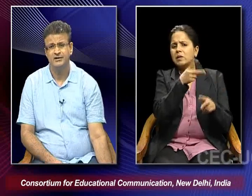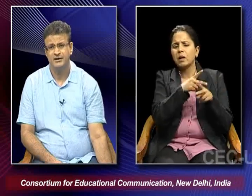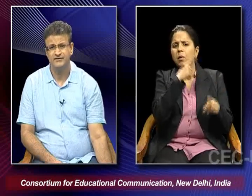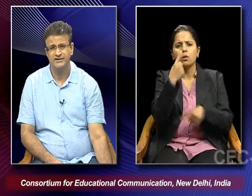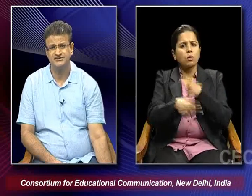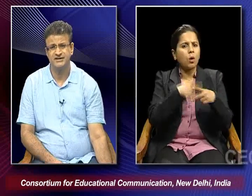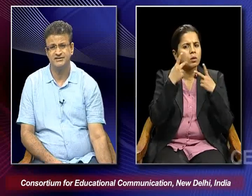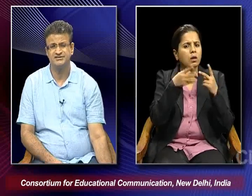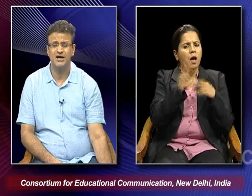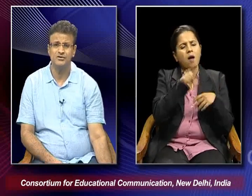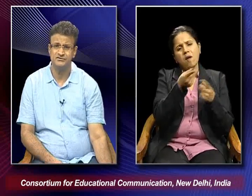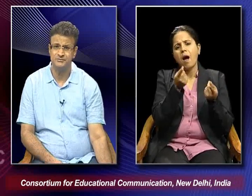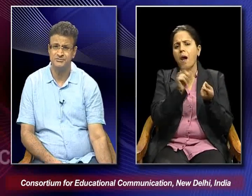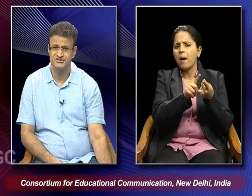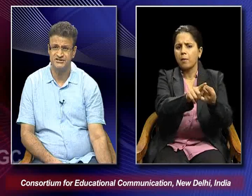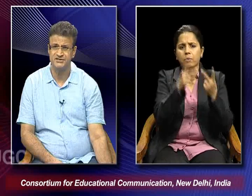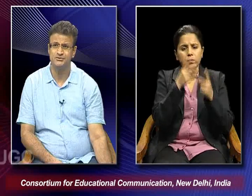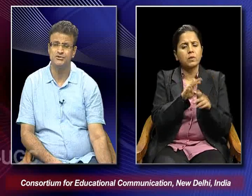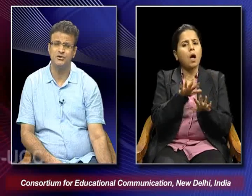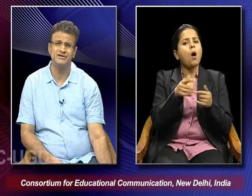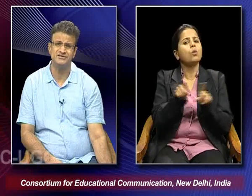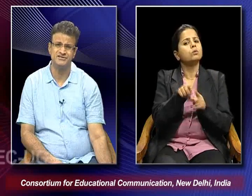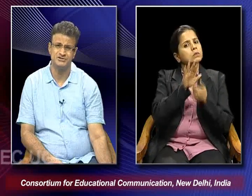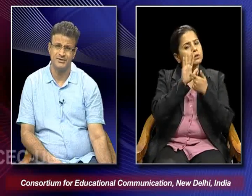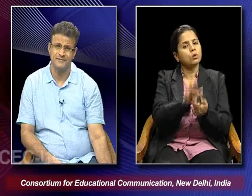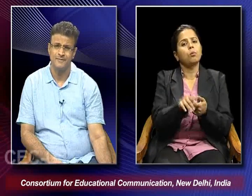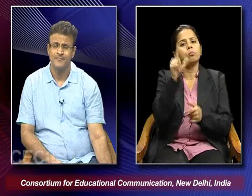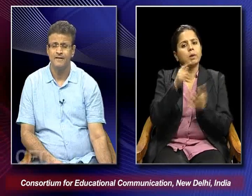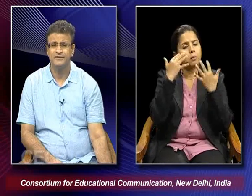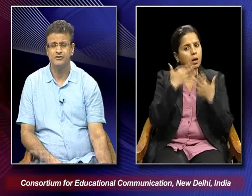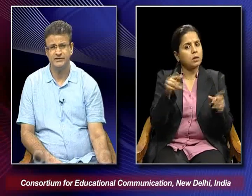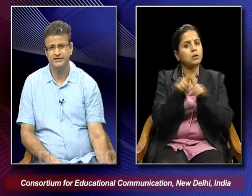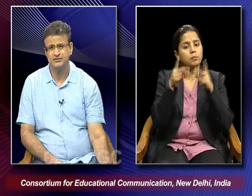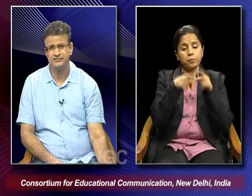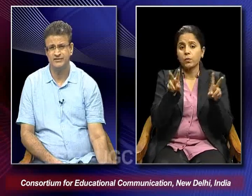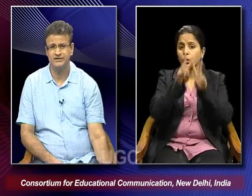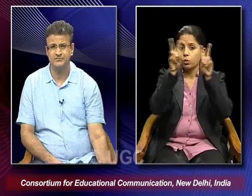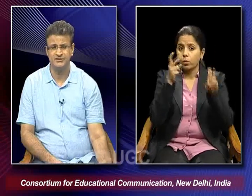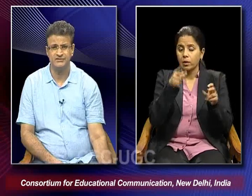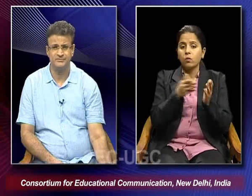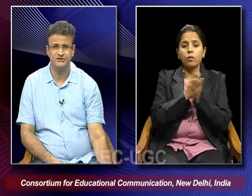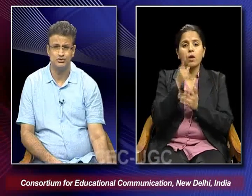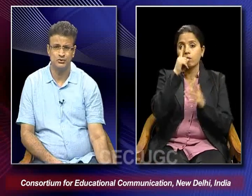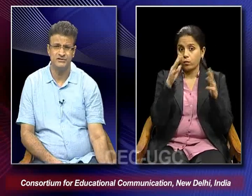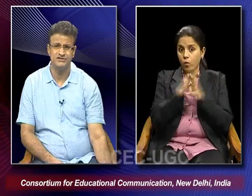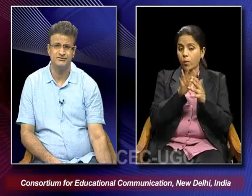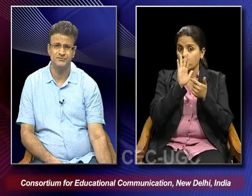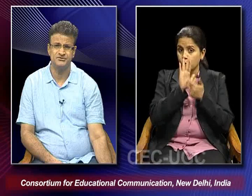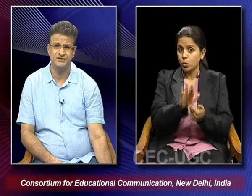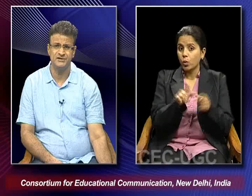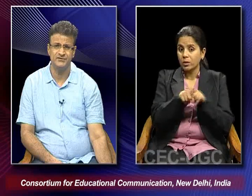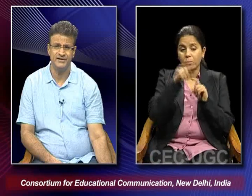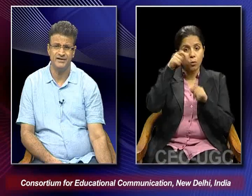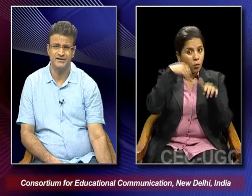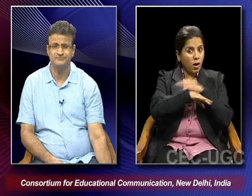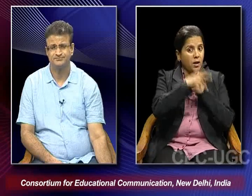affairs and this is how they were being presented to the audience as well. In the context of the way women they were being shown in these films